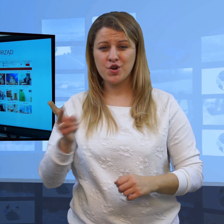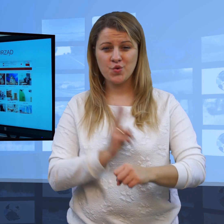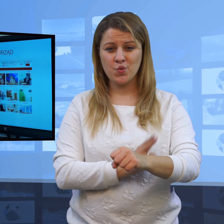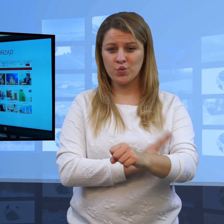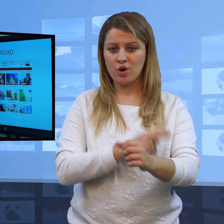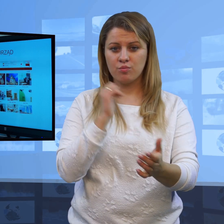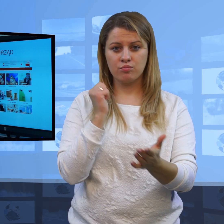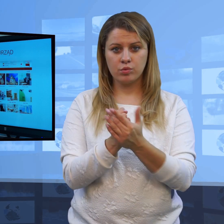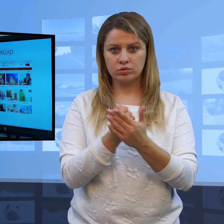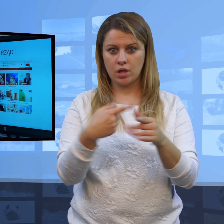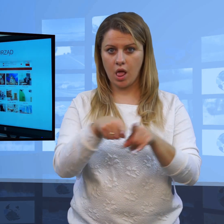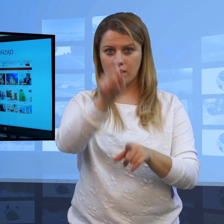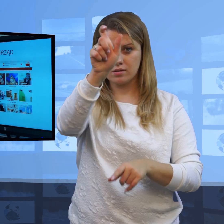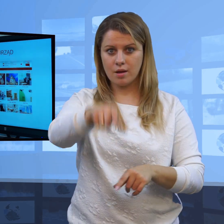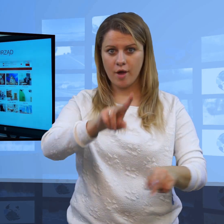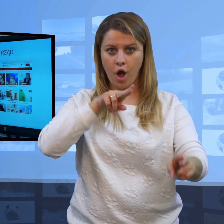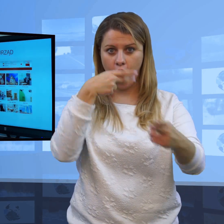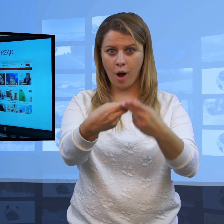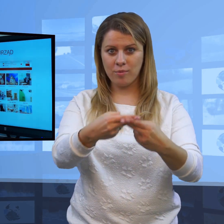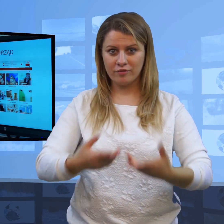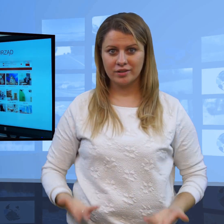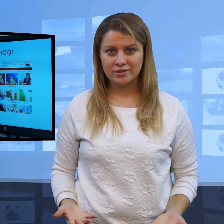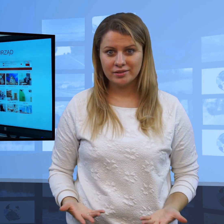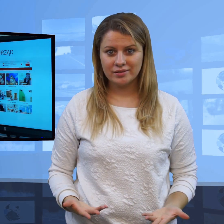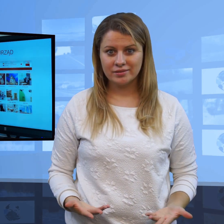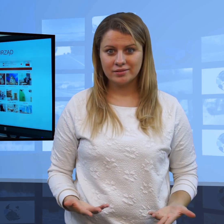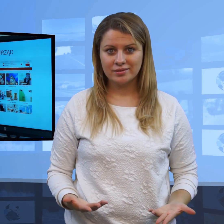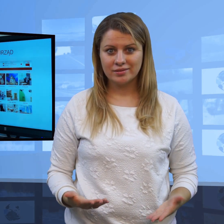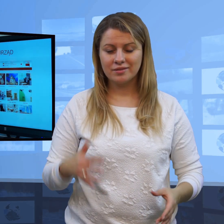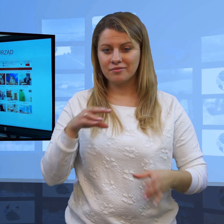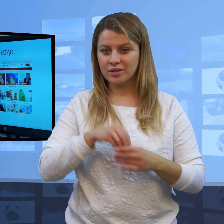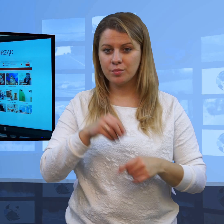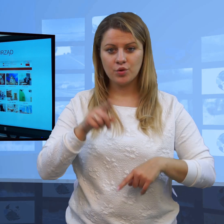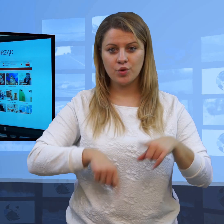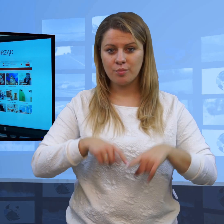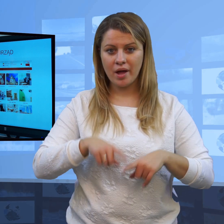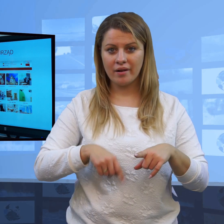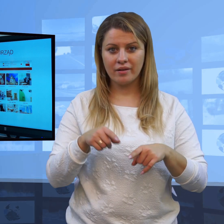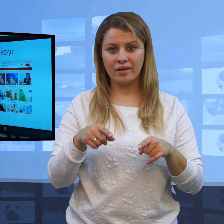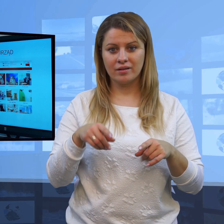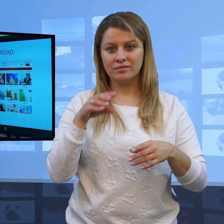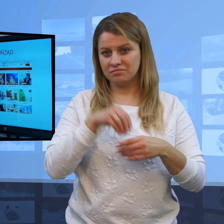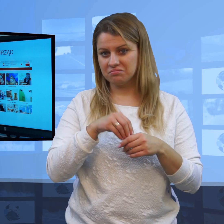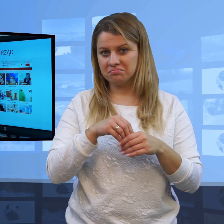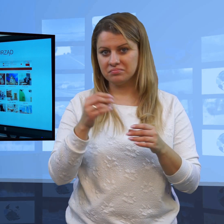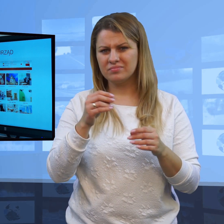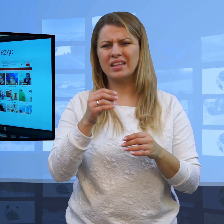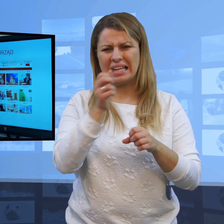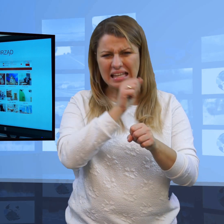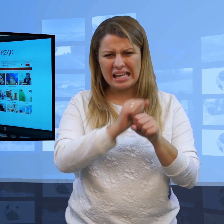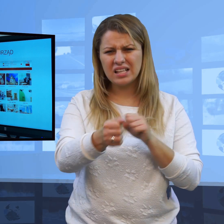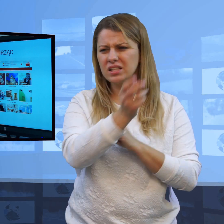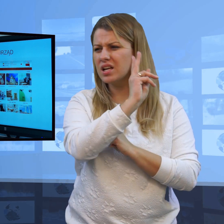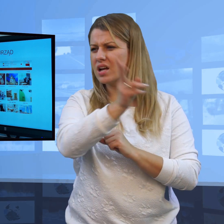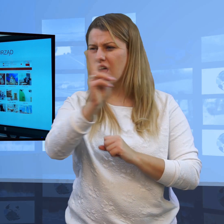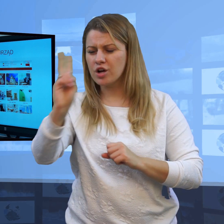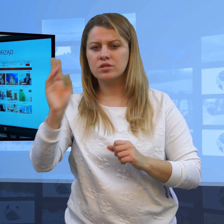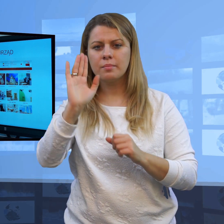każda instytucja powinna dla Państwa, dla dziennikarzy, dla myślów taki adres, na który